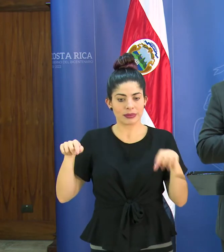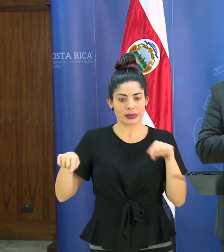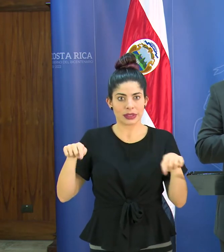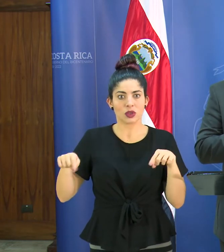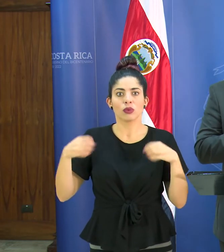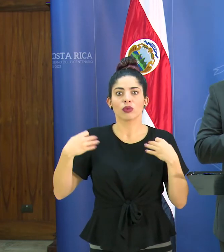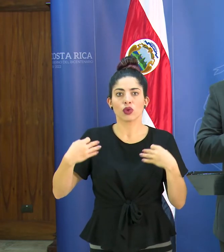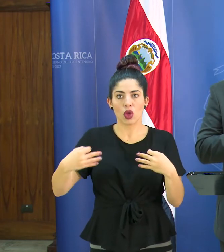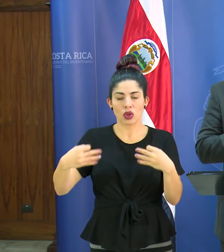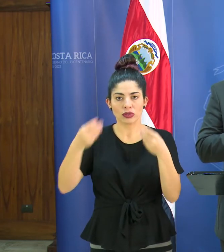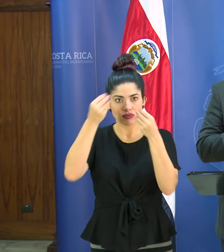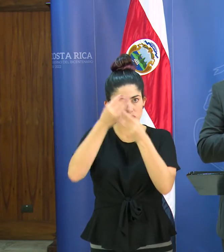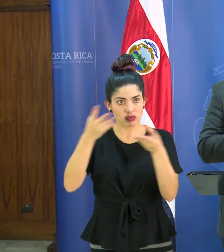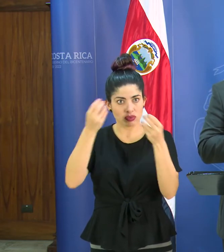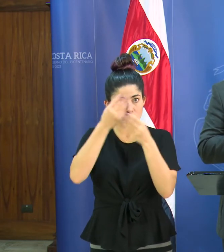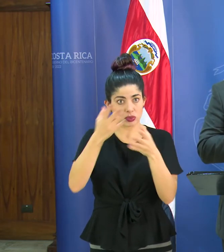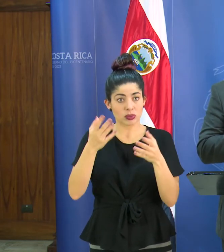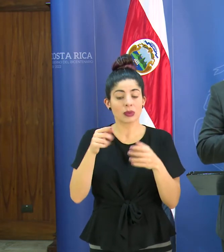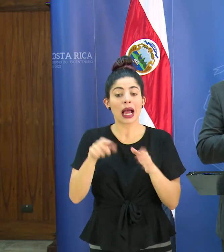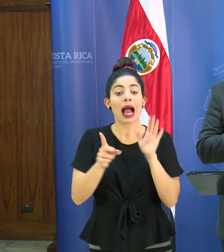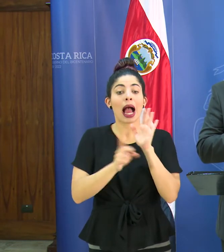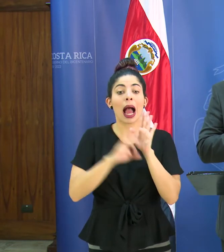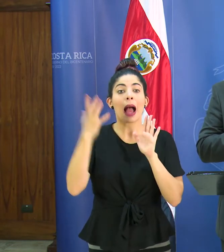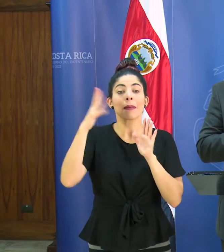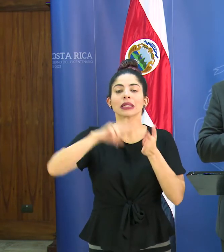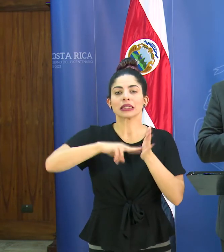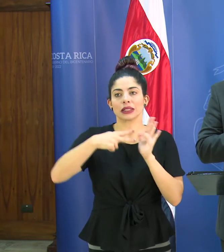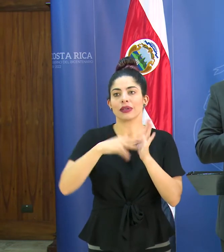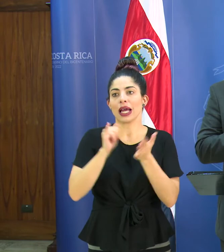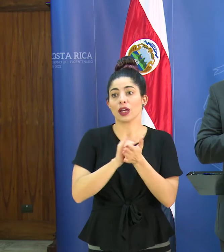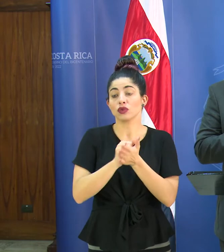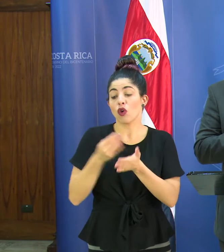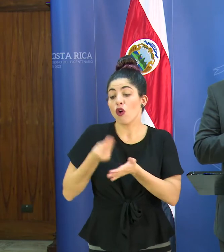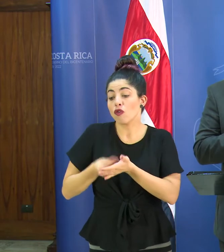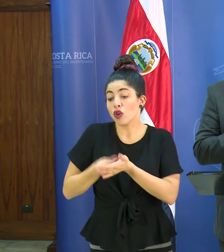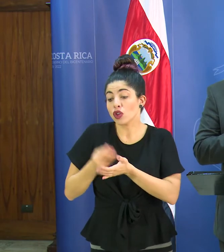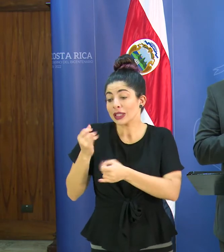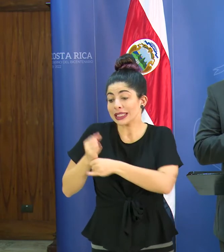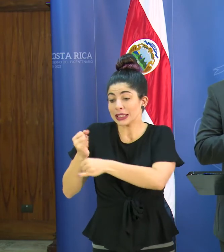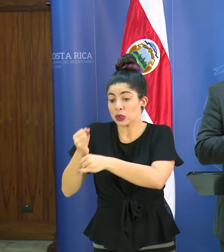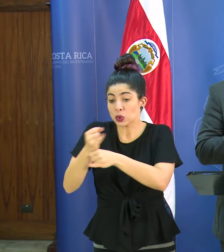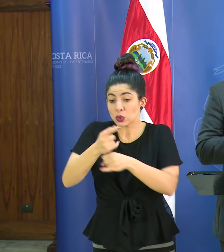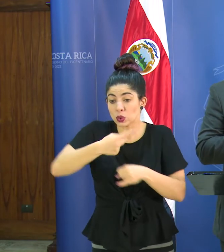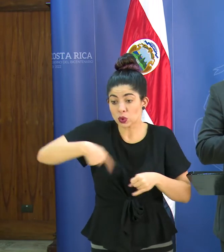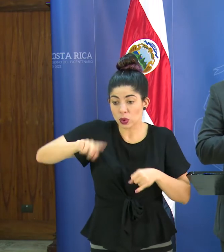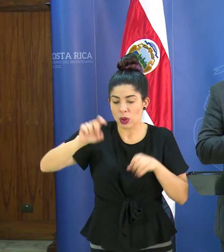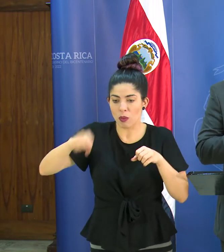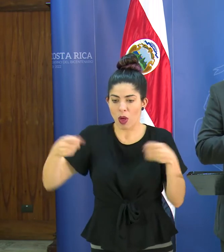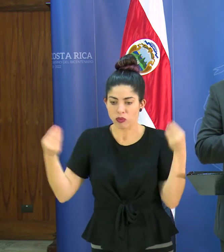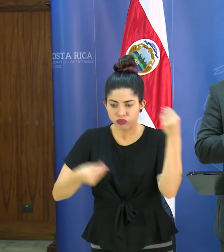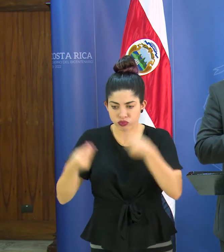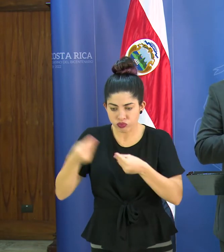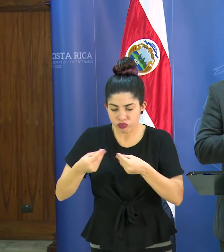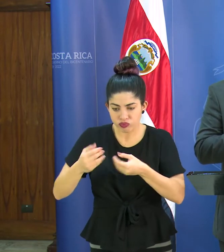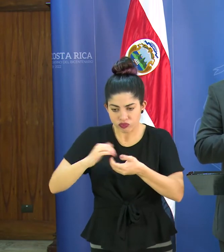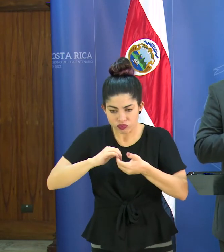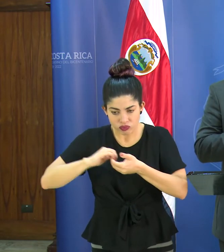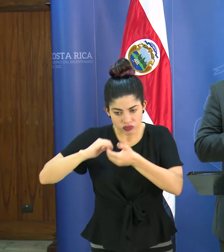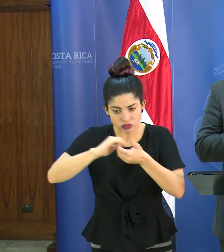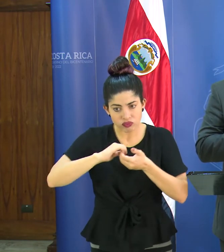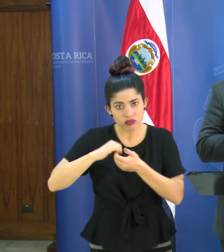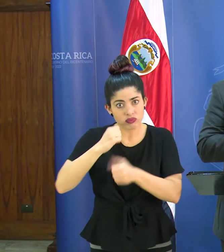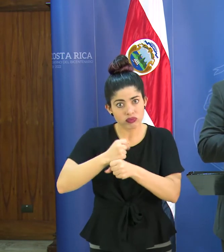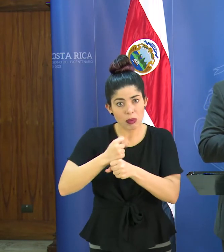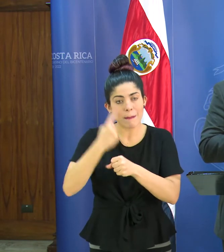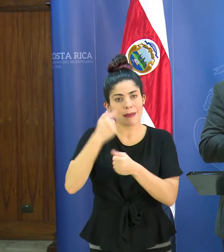que implica la alerta amarilla es poder derivar los recursos de todas las instituciones enlazar esfuerzos para que podamos